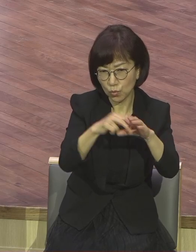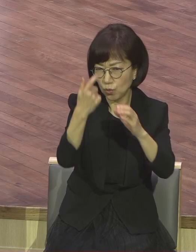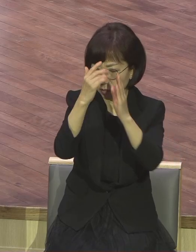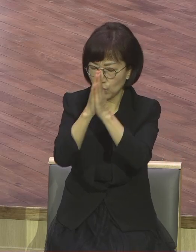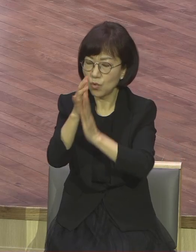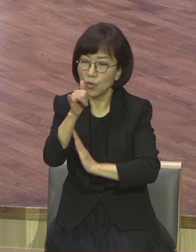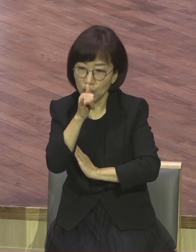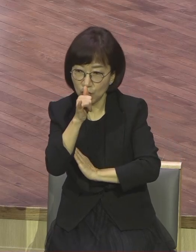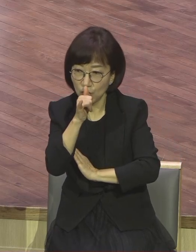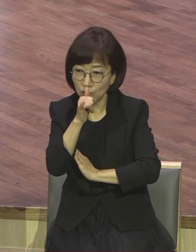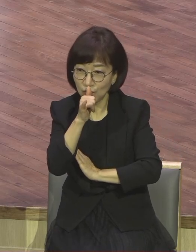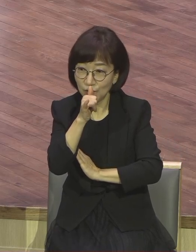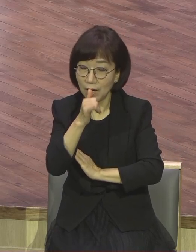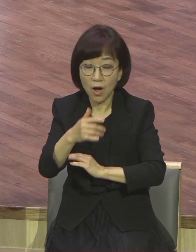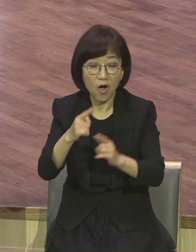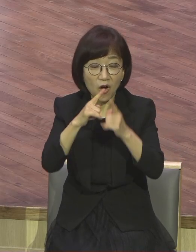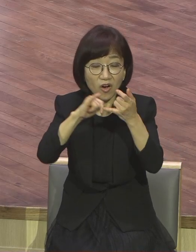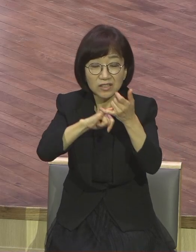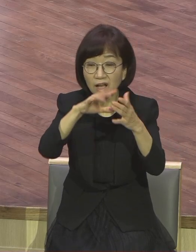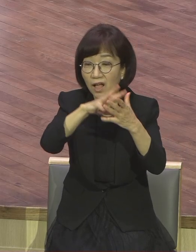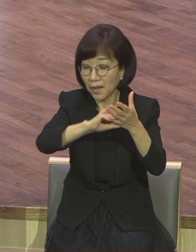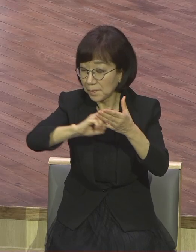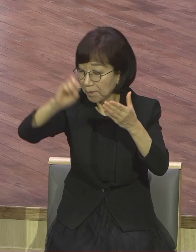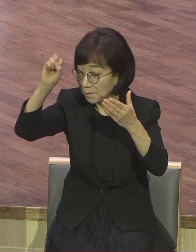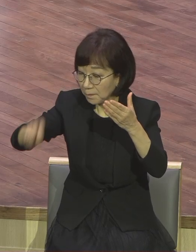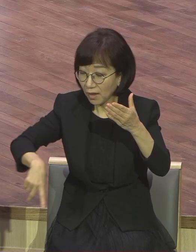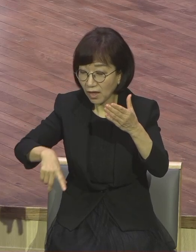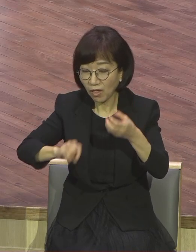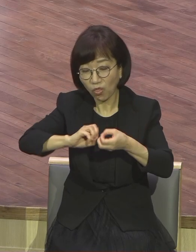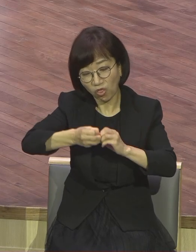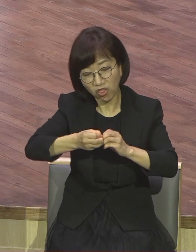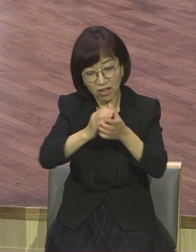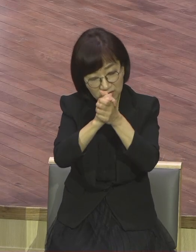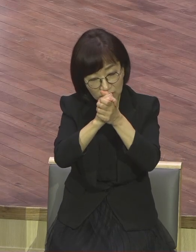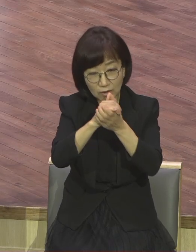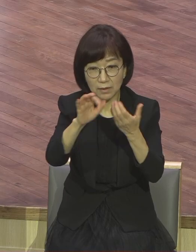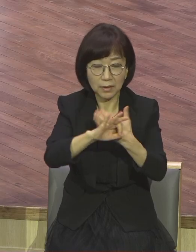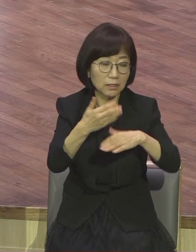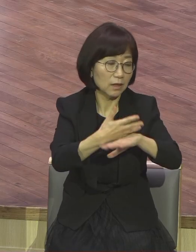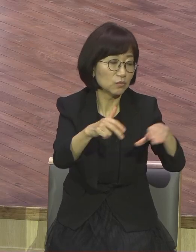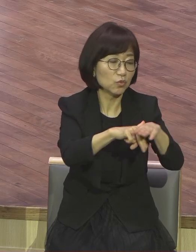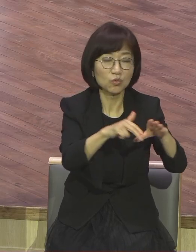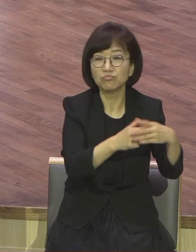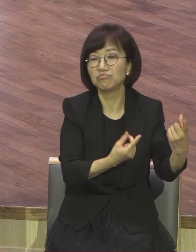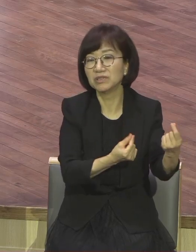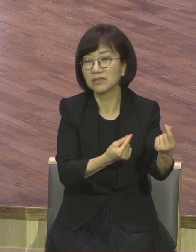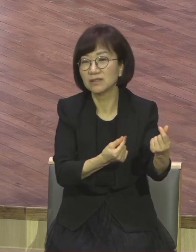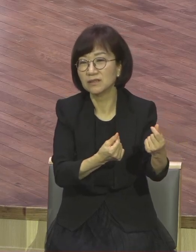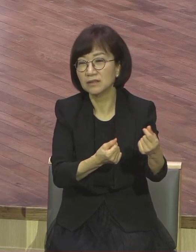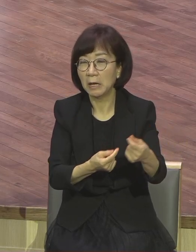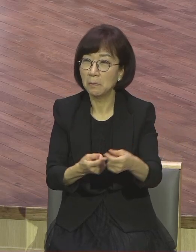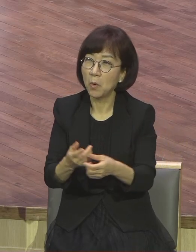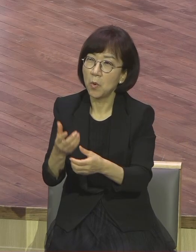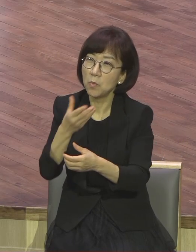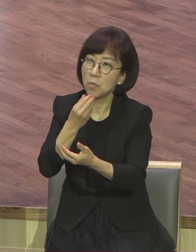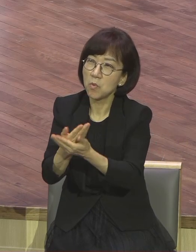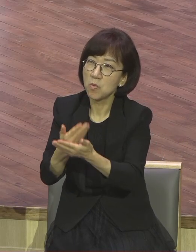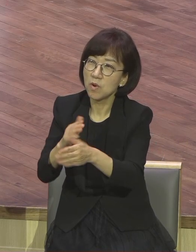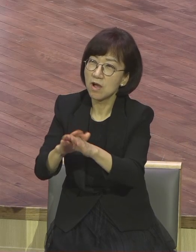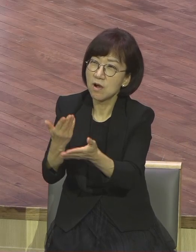여러분 언약 놓쳐 기도하면 다른 종교와 똑같은 내용이에요. 뭐 잘 떼게 하시고 잘 떼게 하시고 잘 떼게 하시고 해결해 주시고 다른